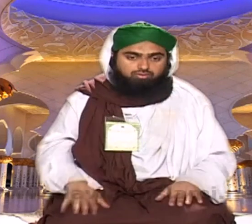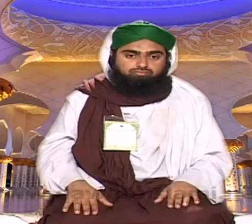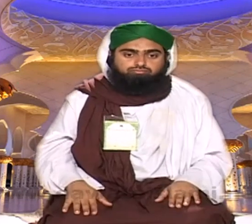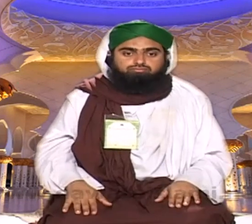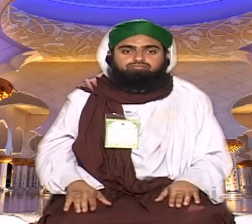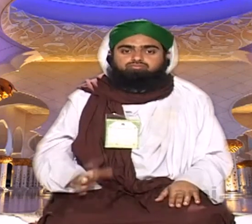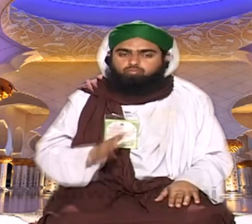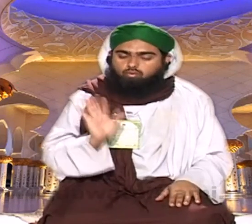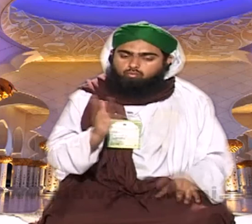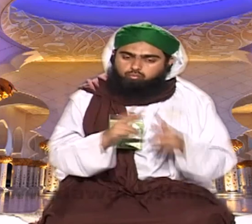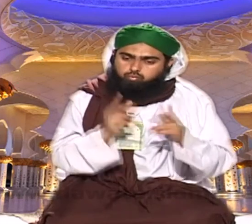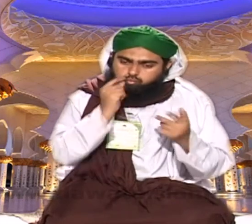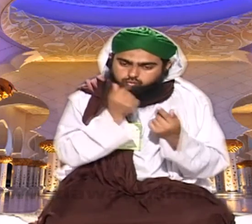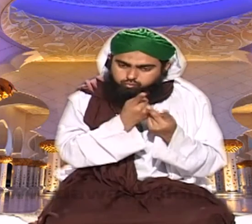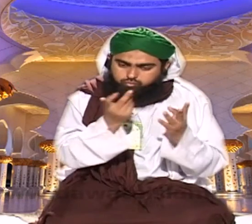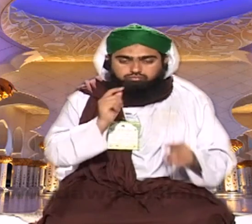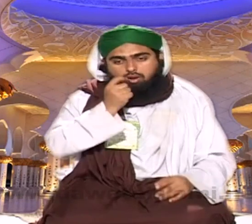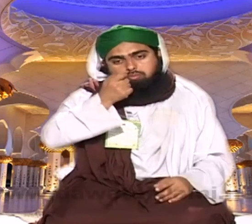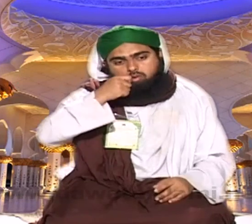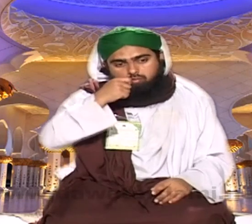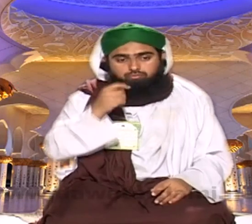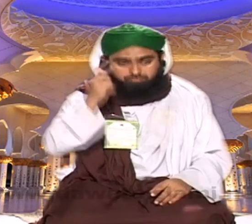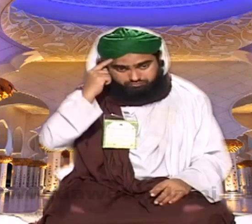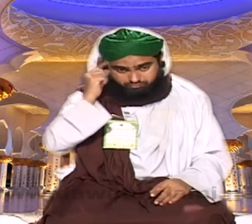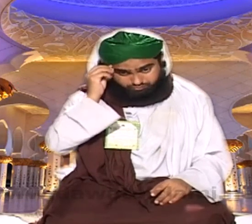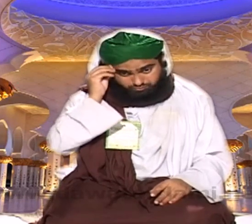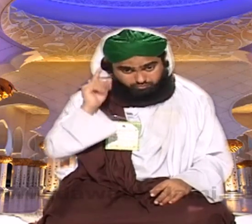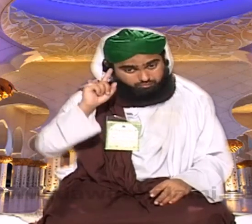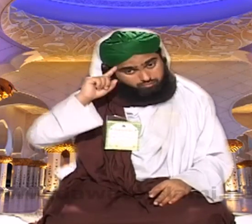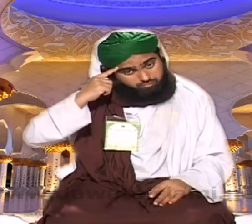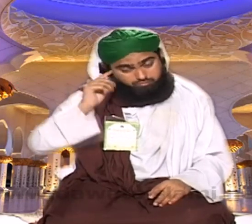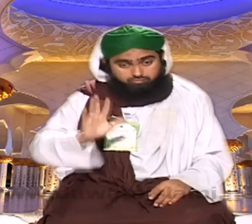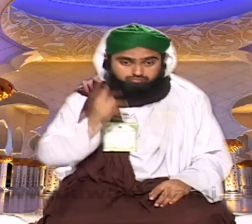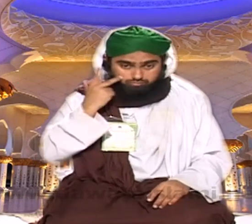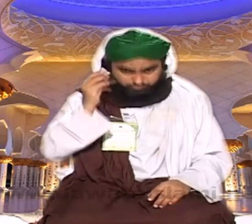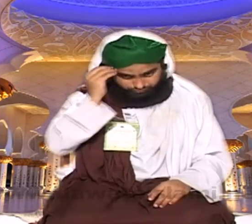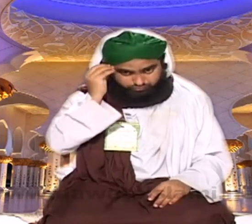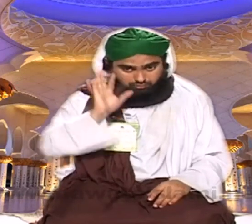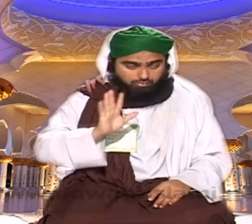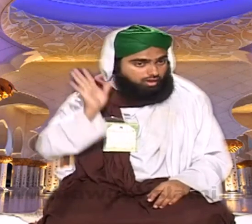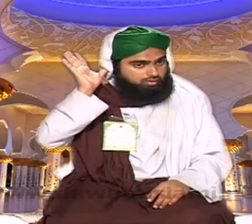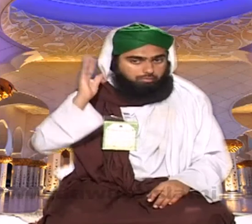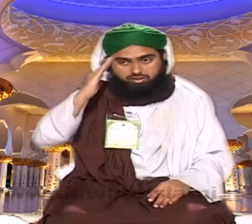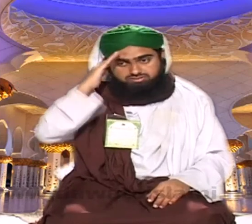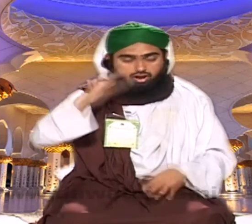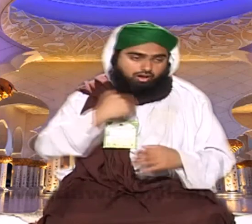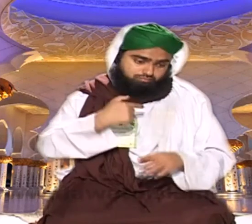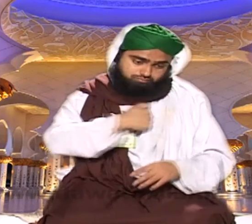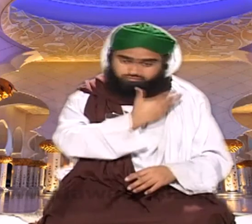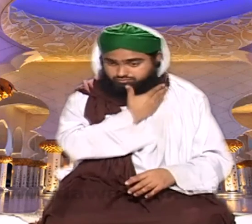تو وہ نماز کے لئے اٹھا دیں گے اور اکثر یہ پتھان ہوتے ہیں چوکی دار پتھان اور یہ میں نے دیکھا ہے کہ اکثر پتھان جو ہیں وہ